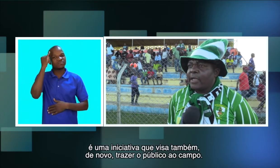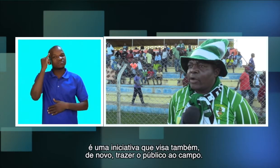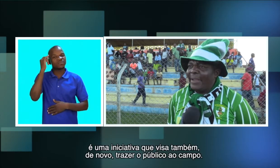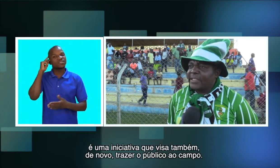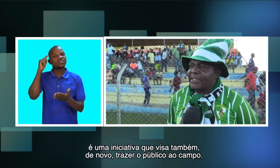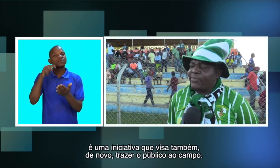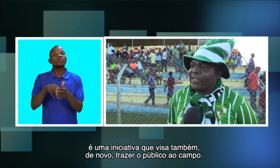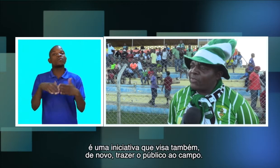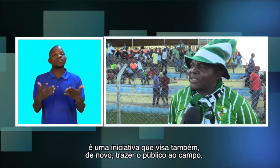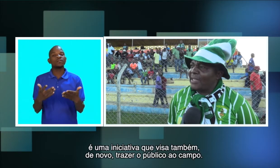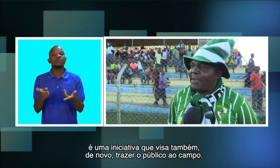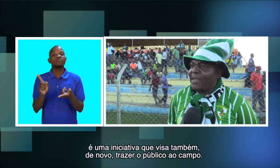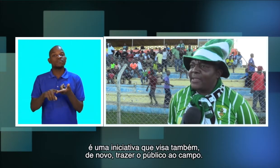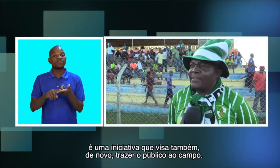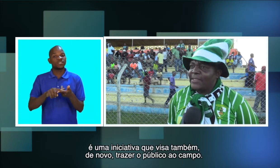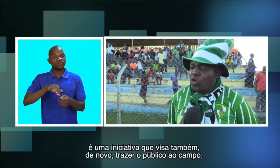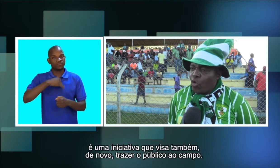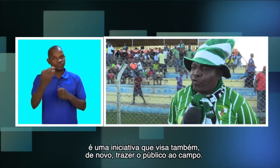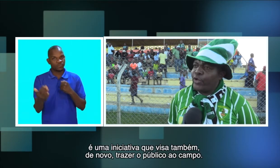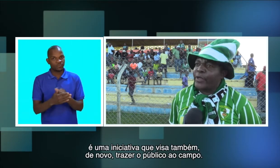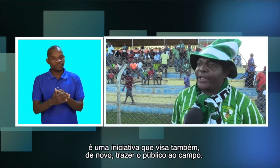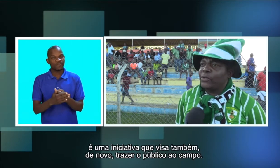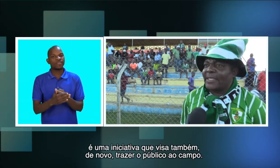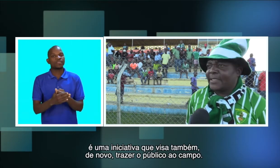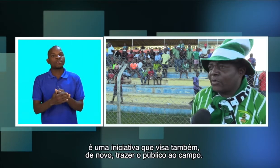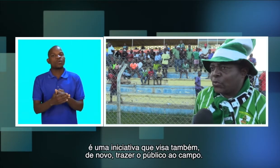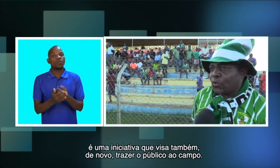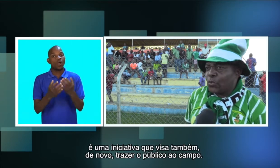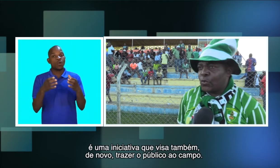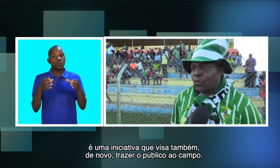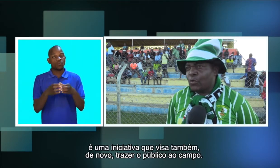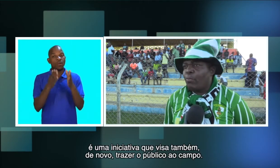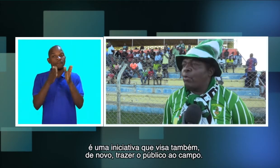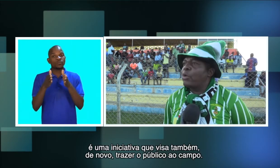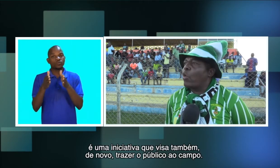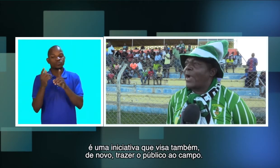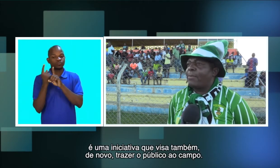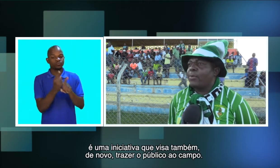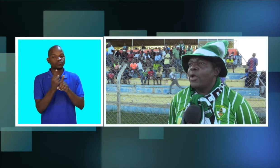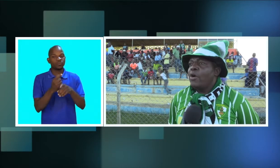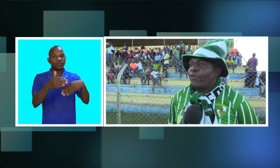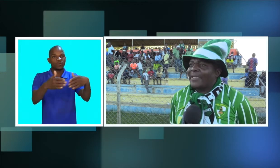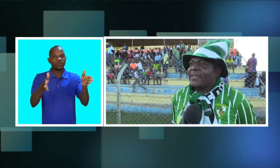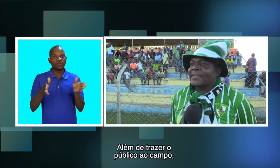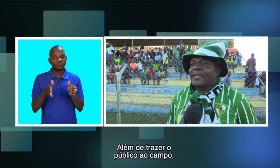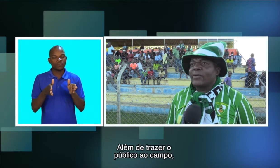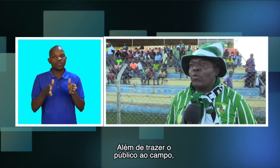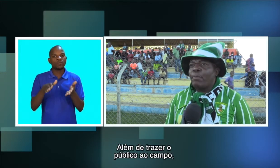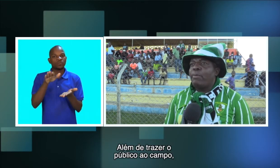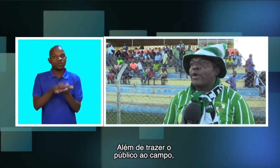é uma iniciativa que visa também, de novo, eu creio, trazer o público ao campo. Fora de trazer o público